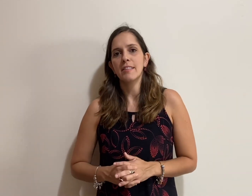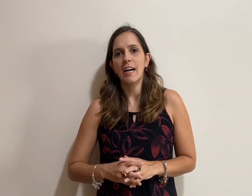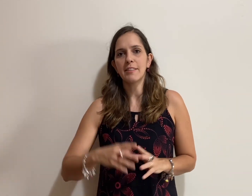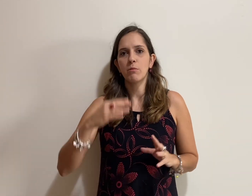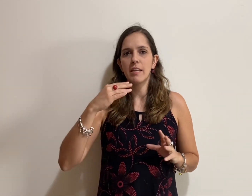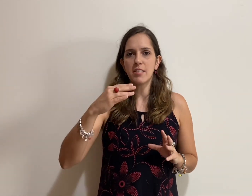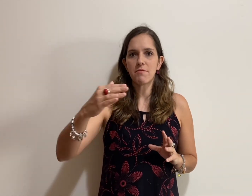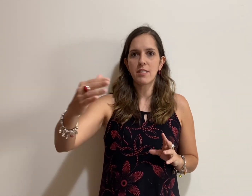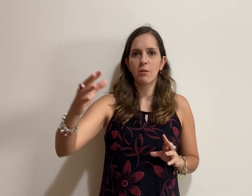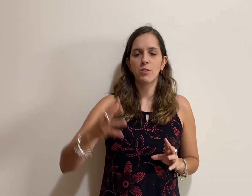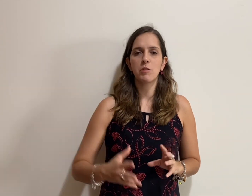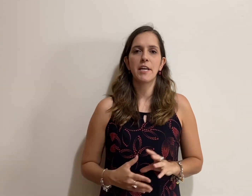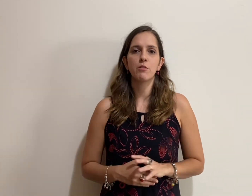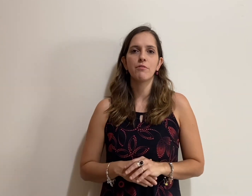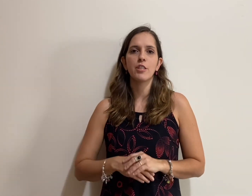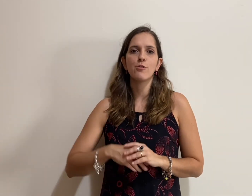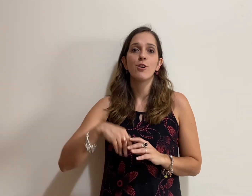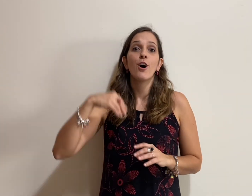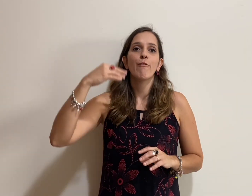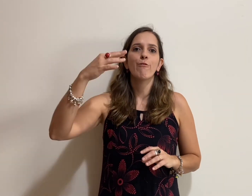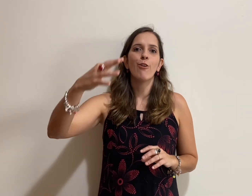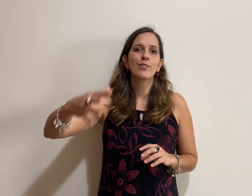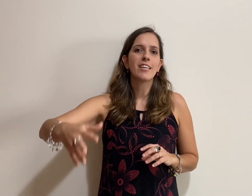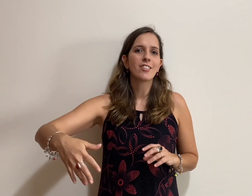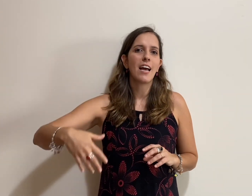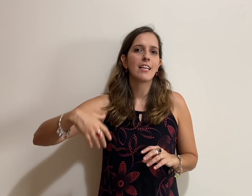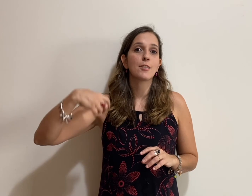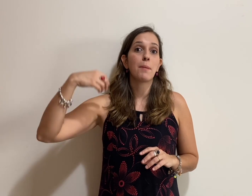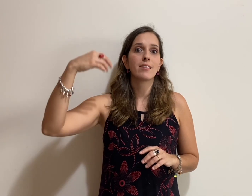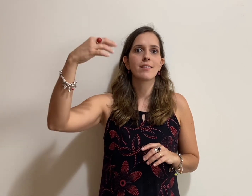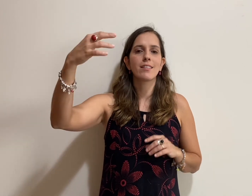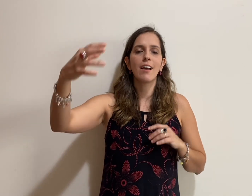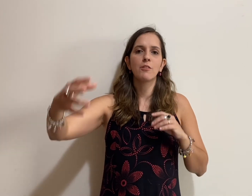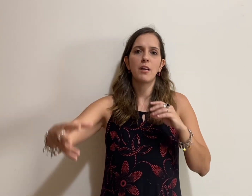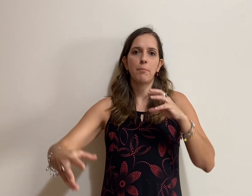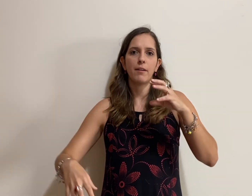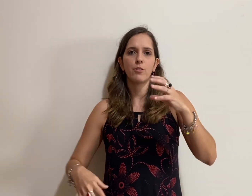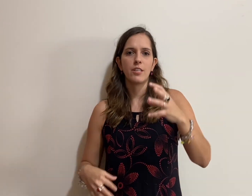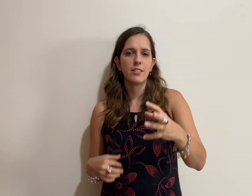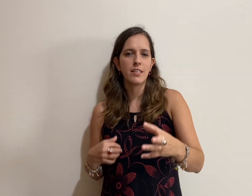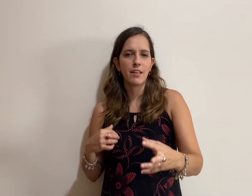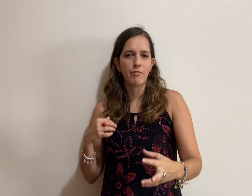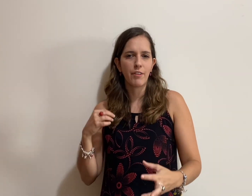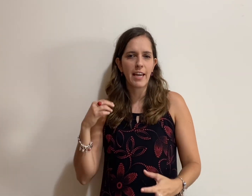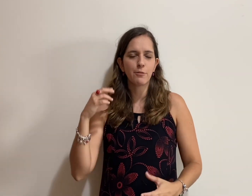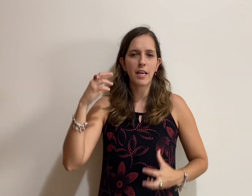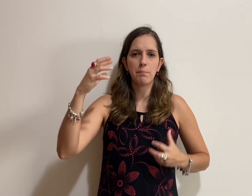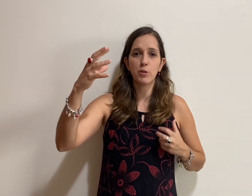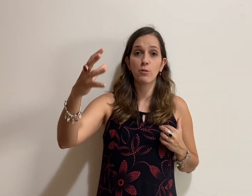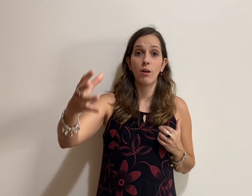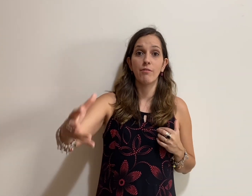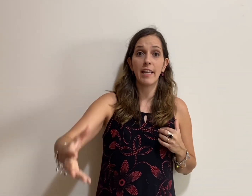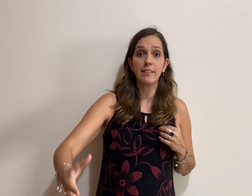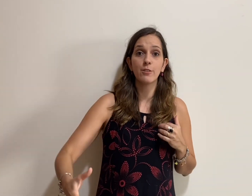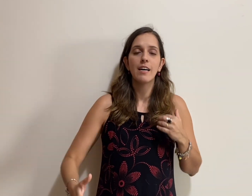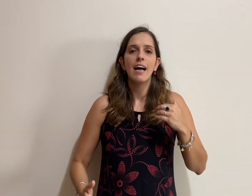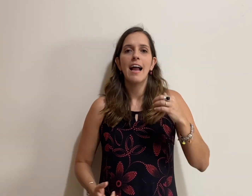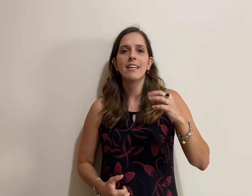tá? Então, nesse finalzinho aí do vídeo, vou deixá-las passando aí para vocês irem vendo e absorvendo essas